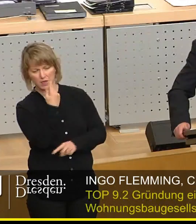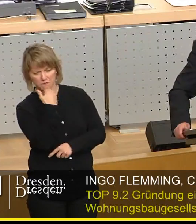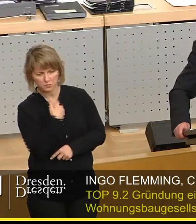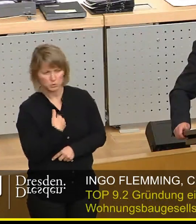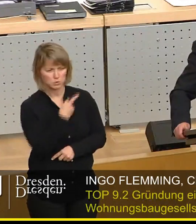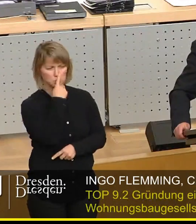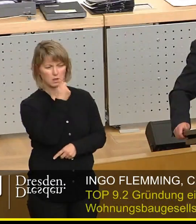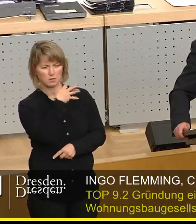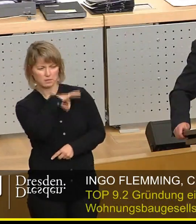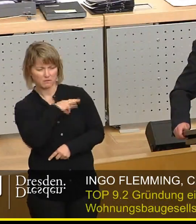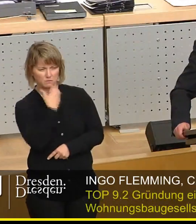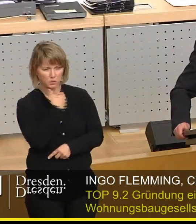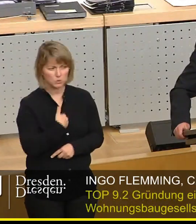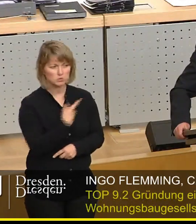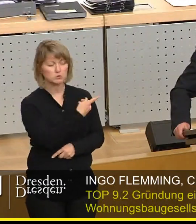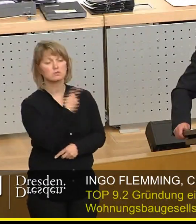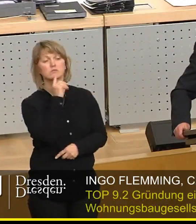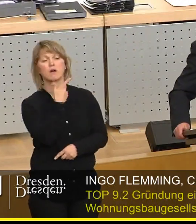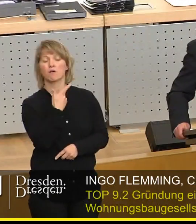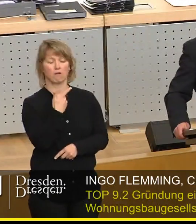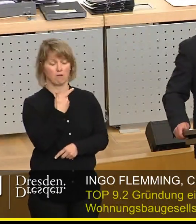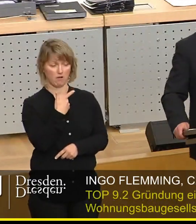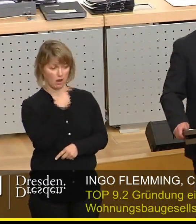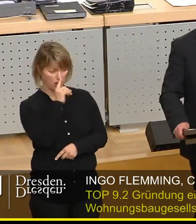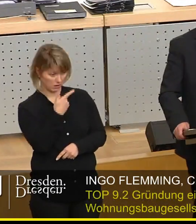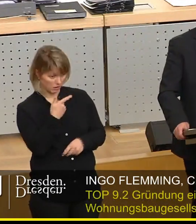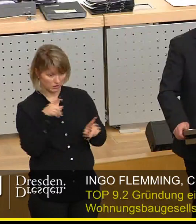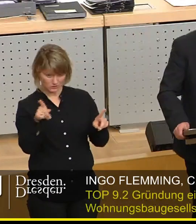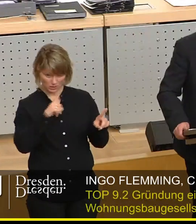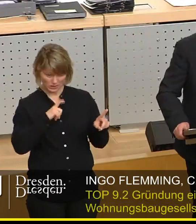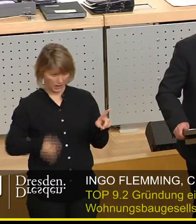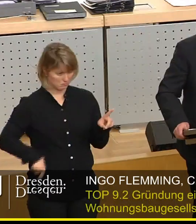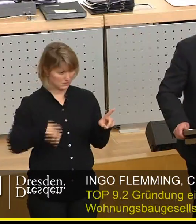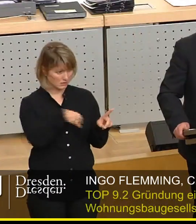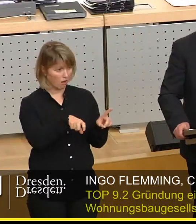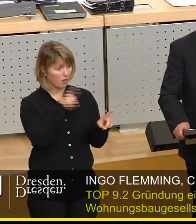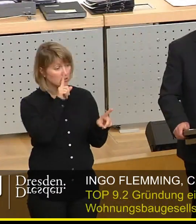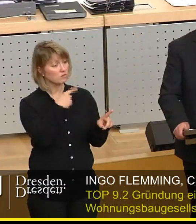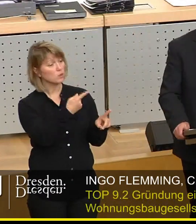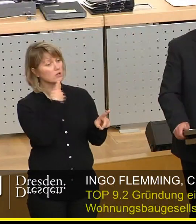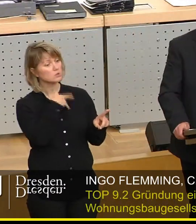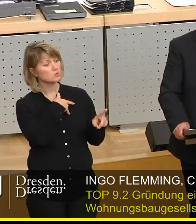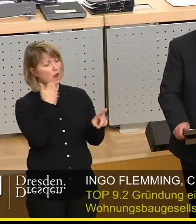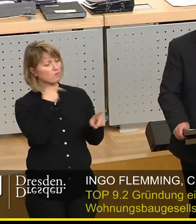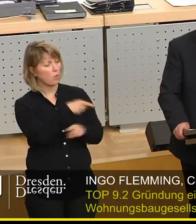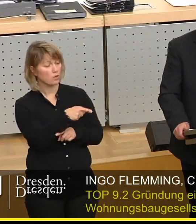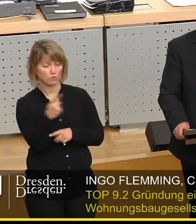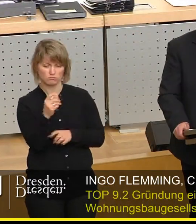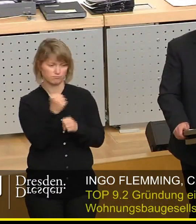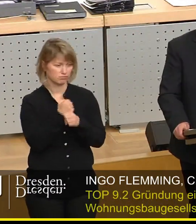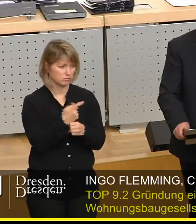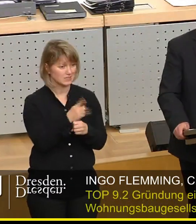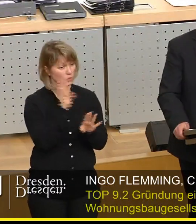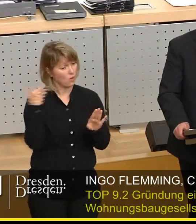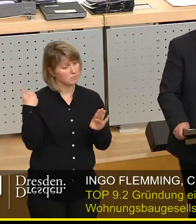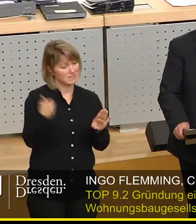dem Anteil an Sozialwohnungen aus ihrem eigenen Portemonnaie finanzieren sollen das ist nämlich ihre Einstellung und so ist das bis jetzt